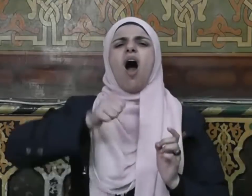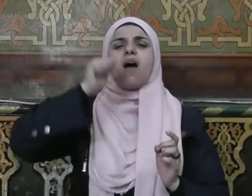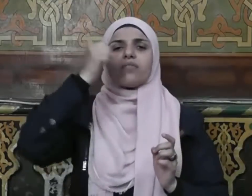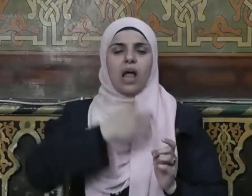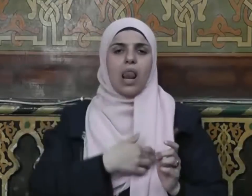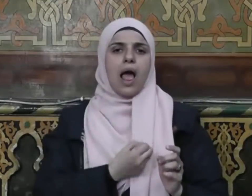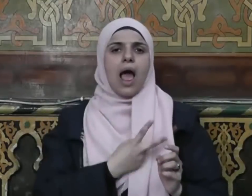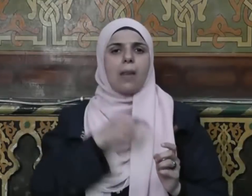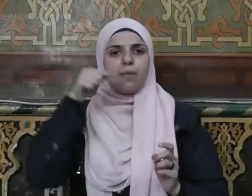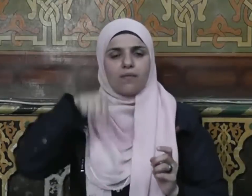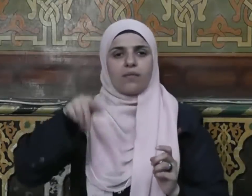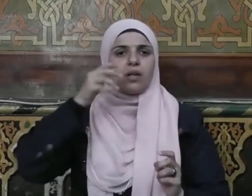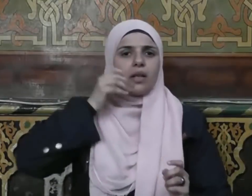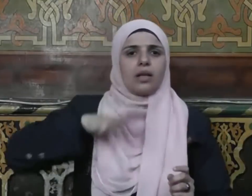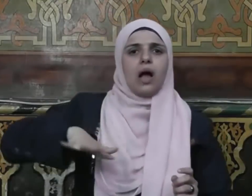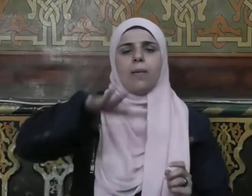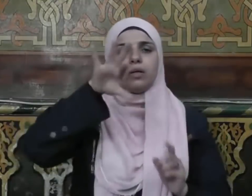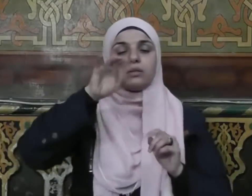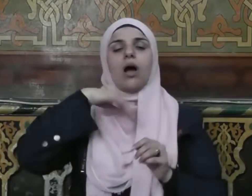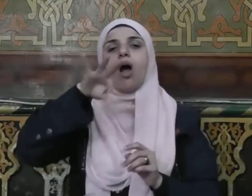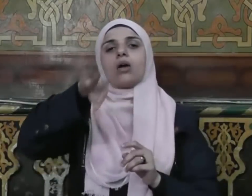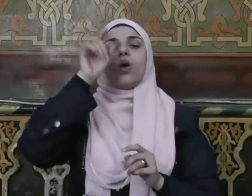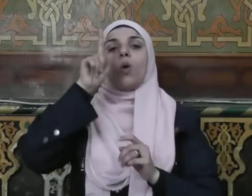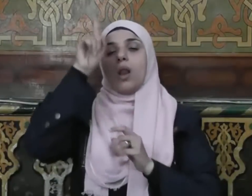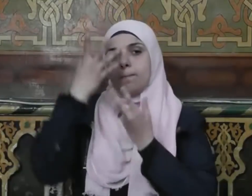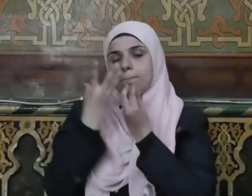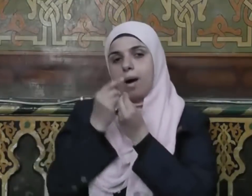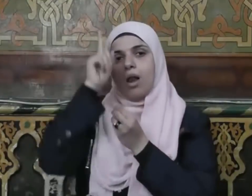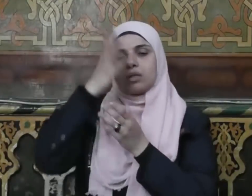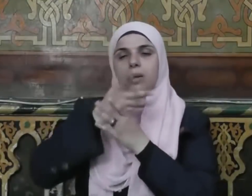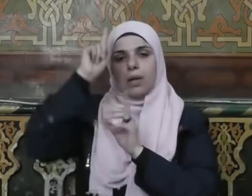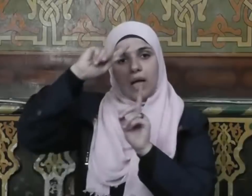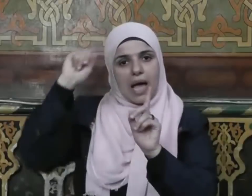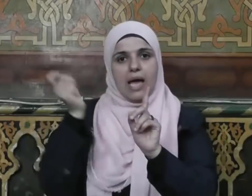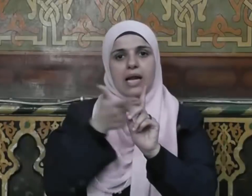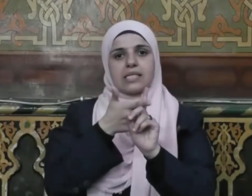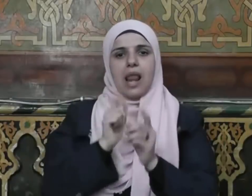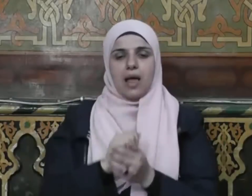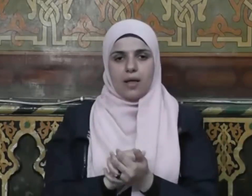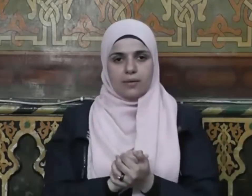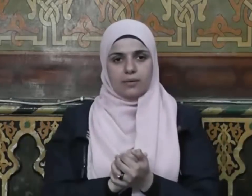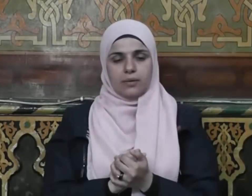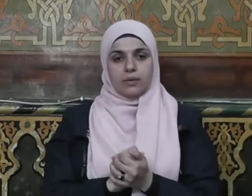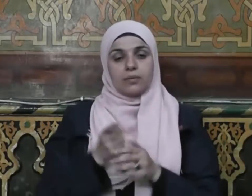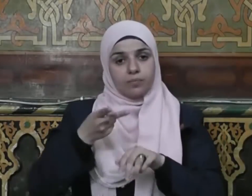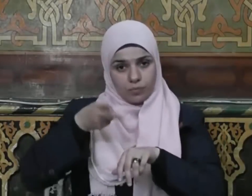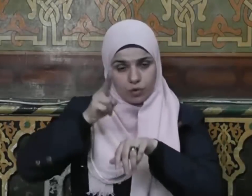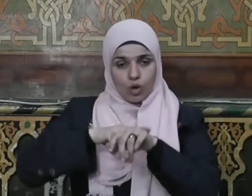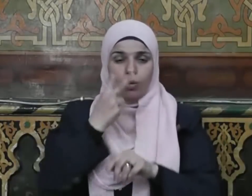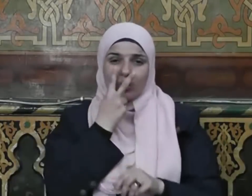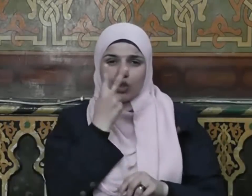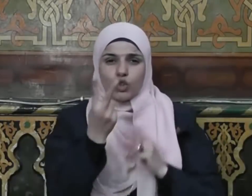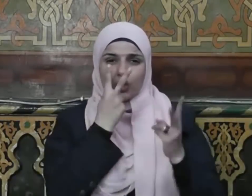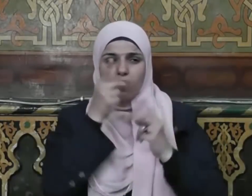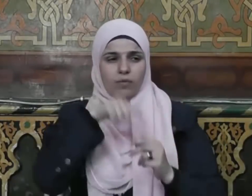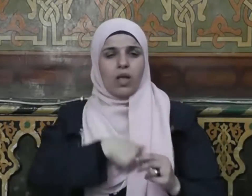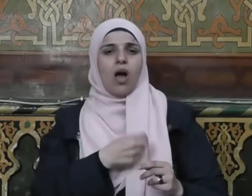قلوب العباد فاصطفاه لنفسه وابتعثه برسالته ثم نظر في قلوب